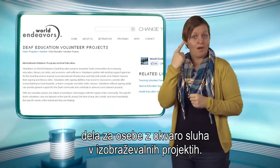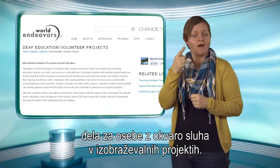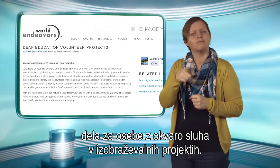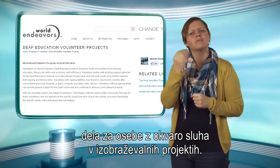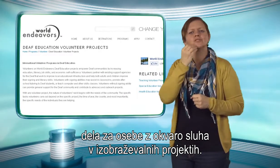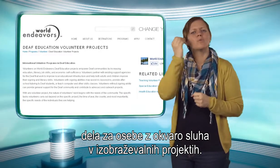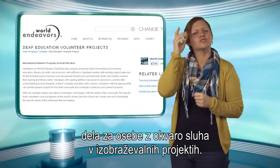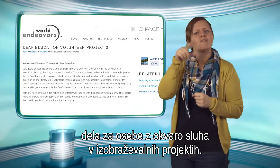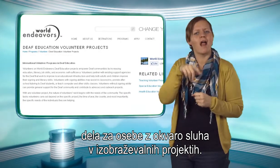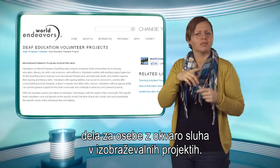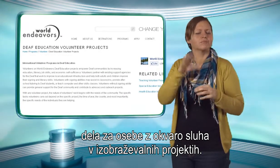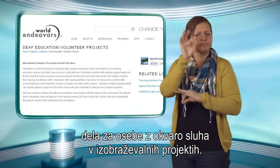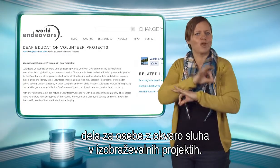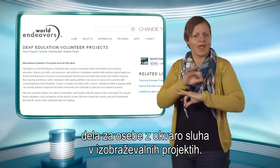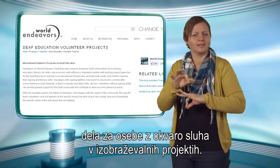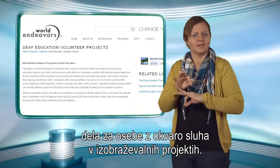projektih.